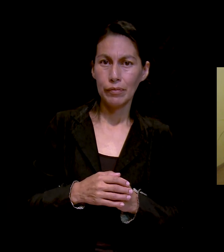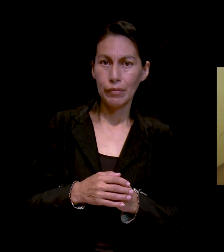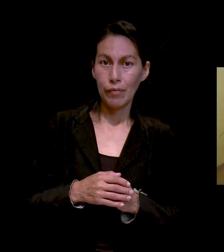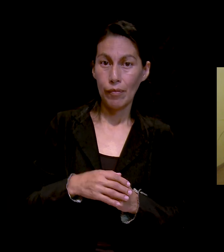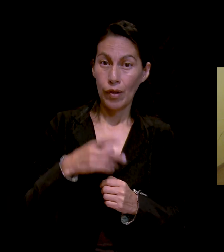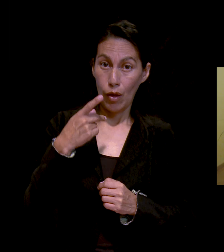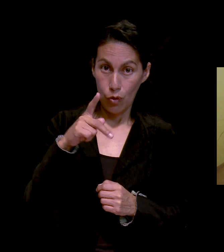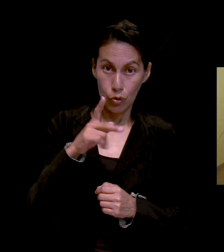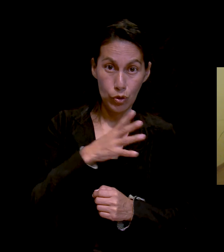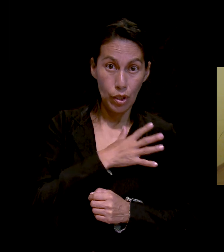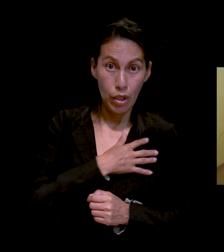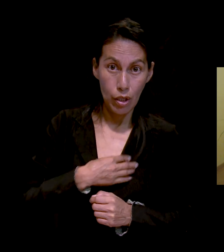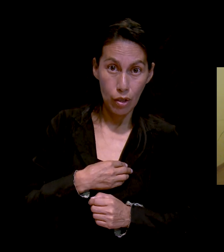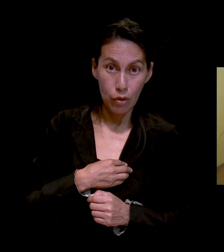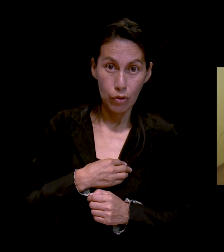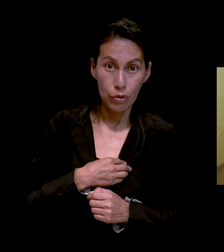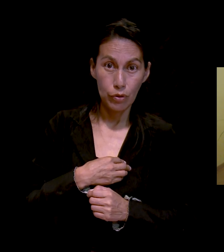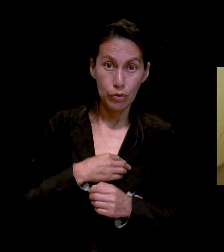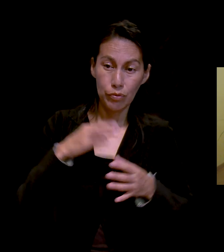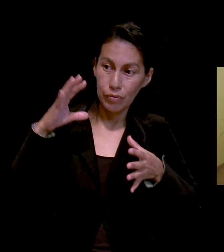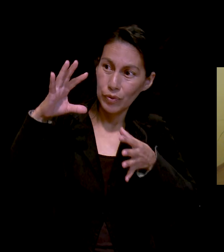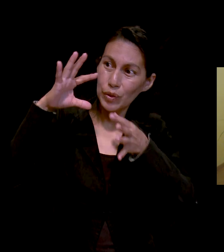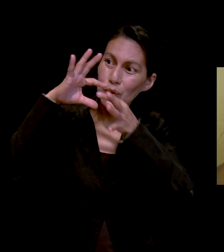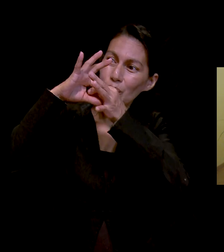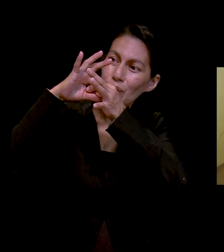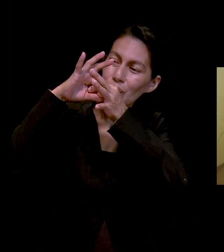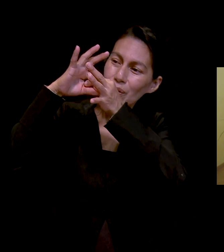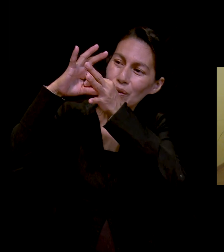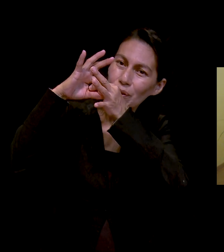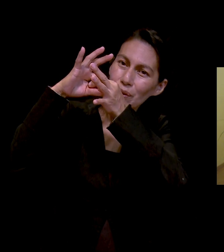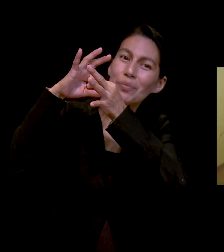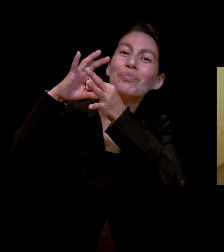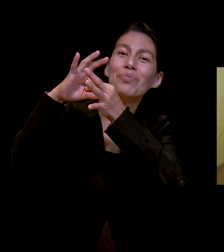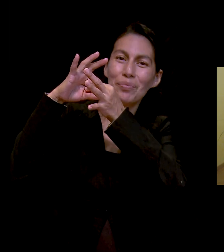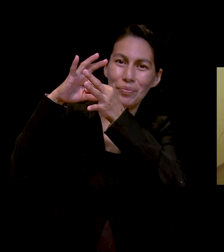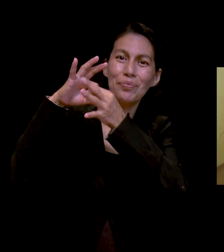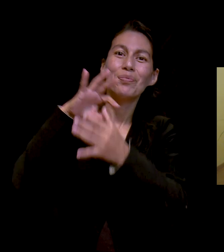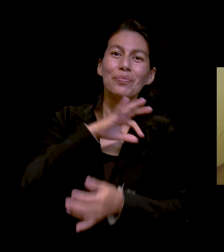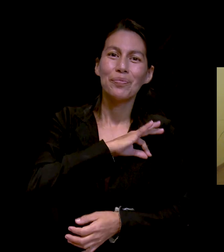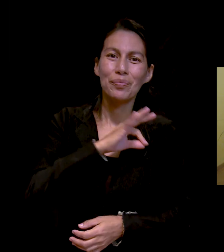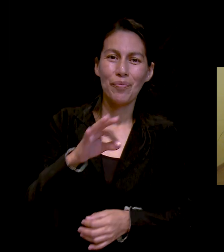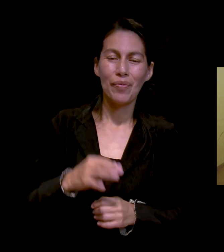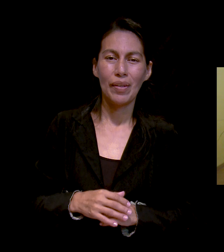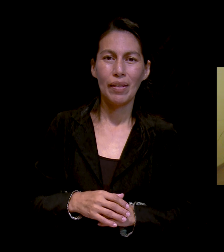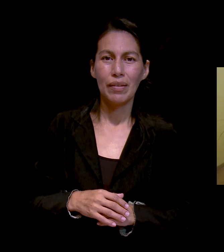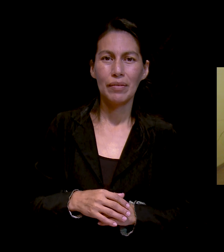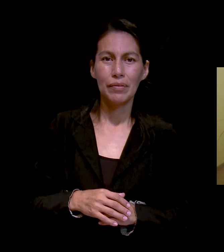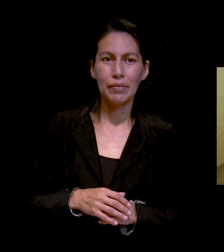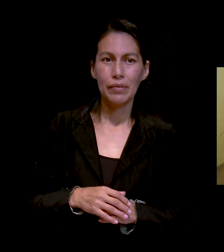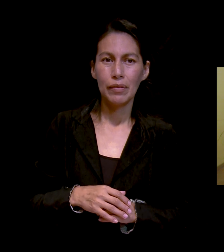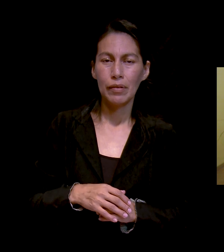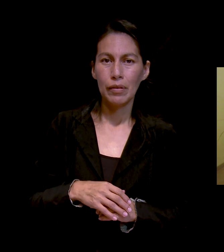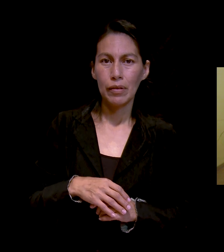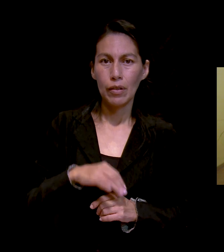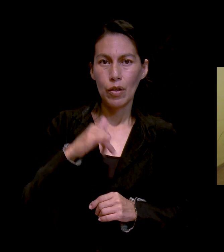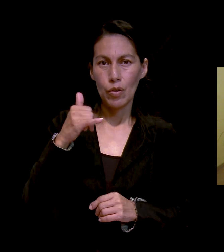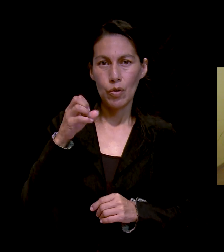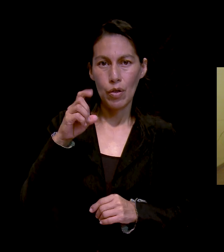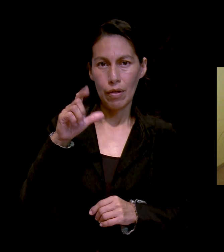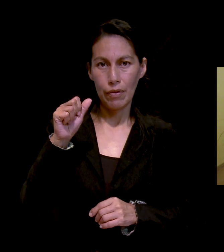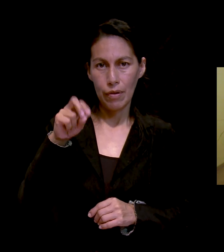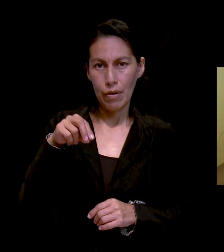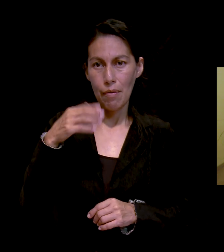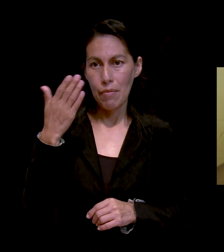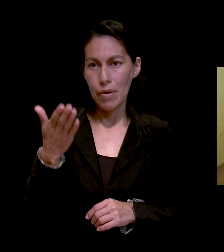camino de Dios. Esmeralda Solano, pide oración por Jerry Saavedra y Jeffrey por su salud